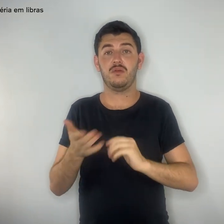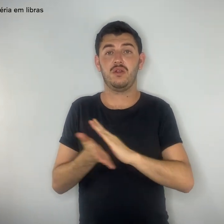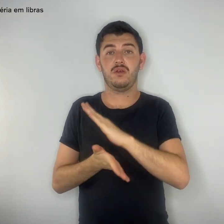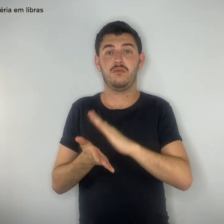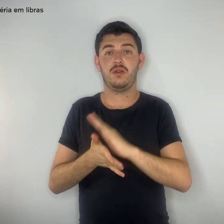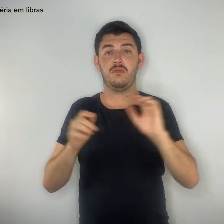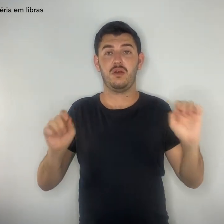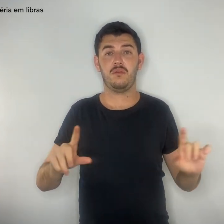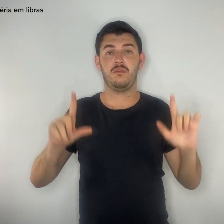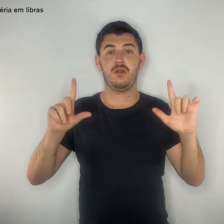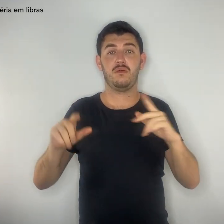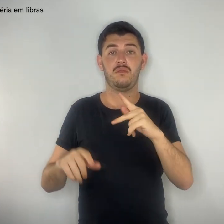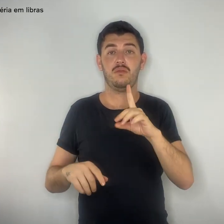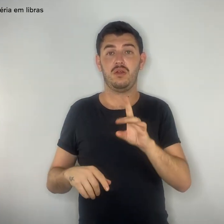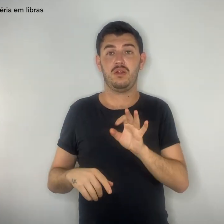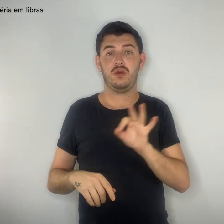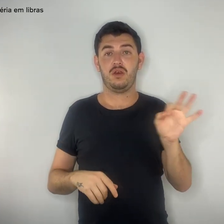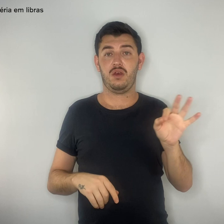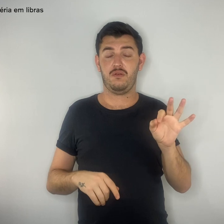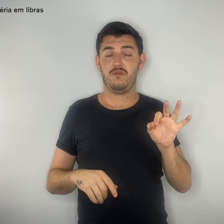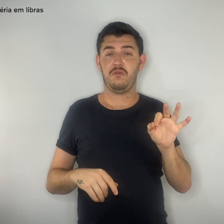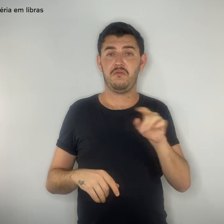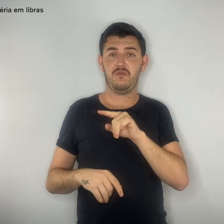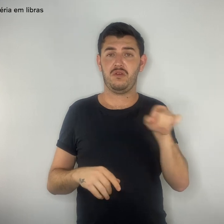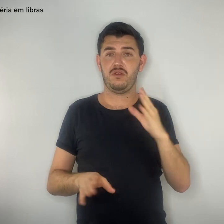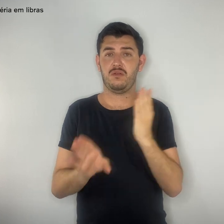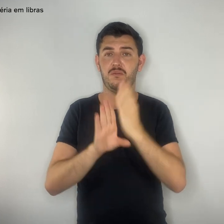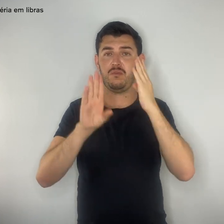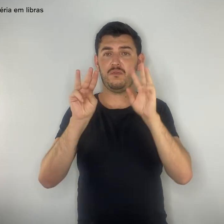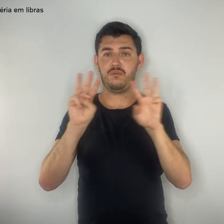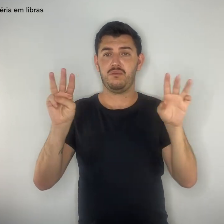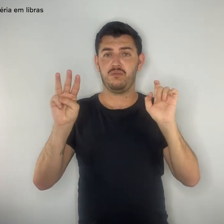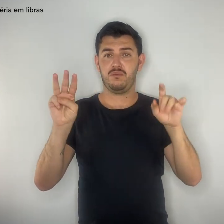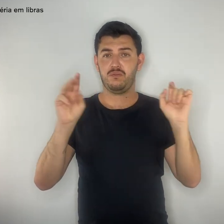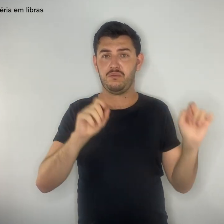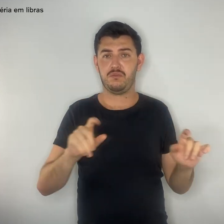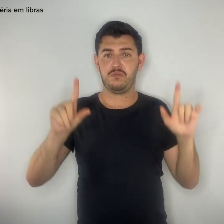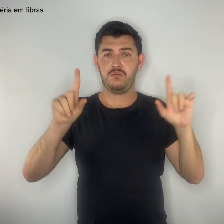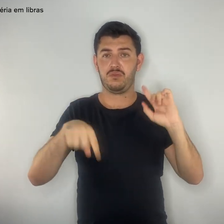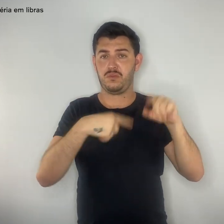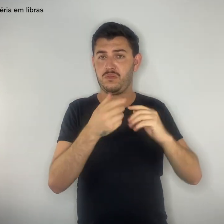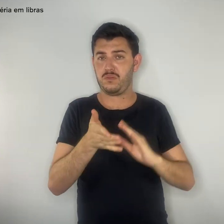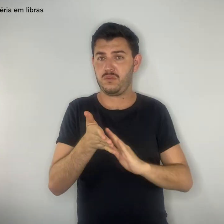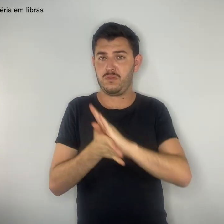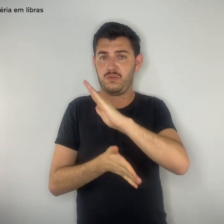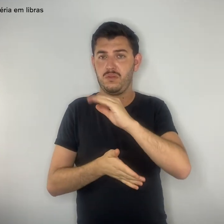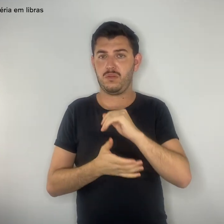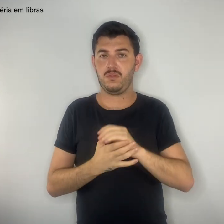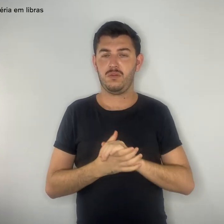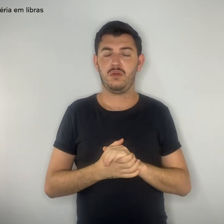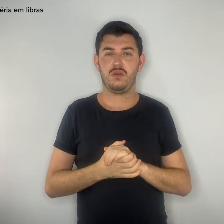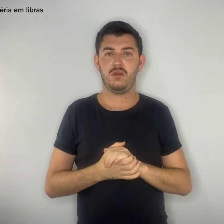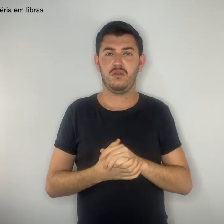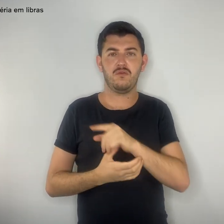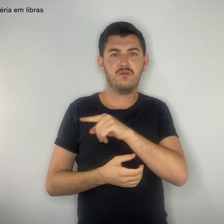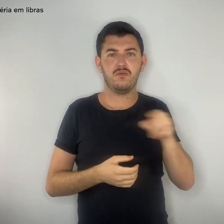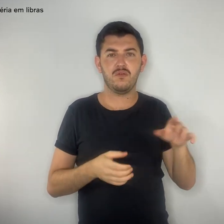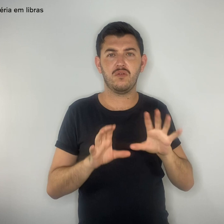disponível no botão abaixo. Clique e imprima. Sua turma está lotada? Sua